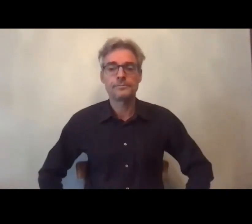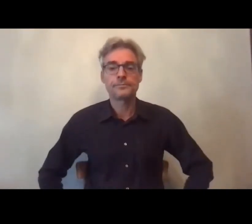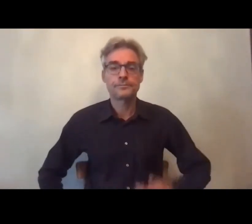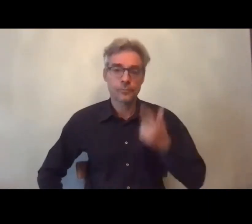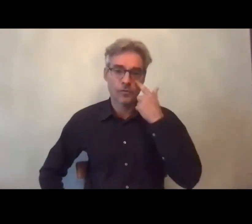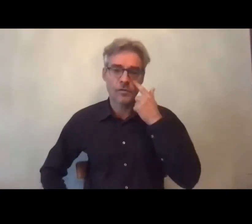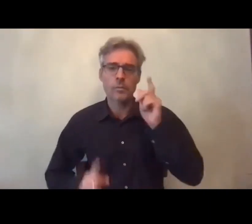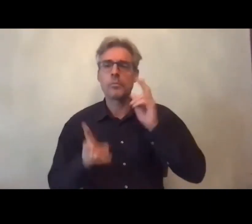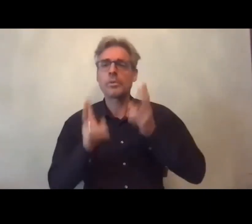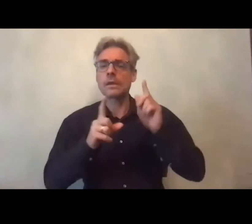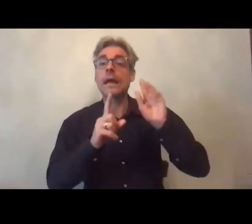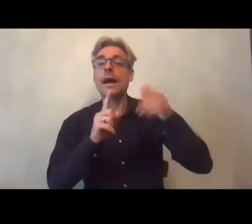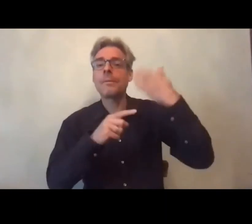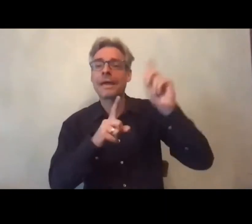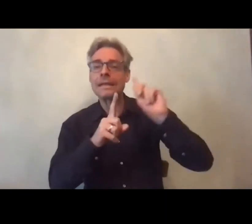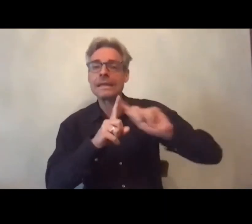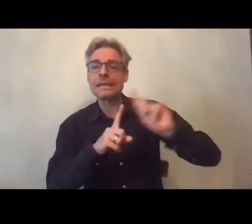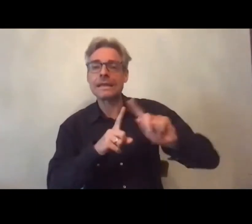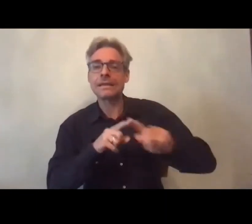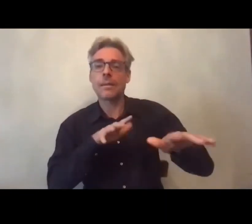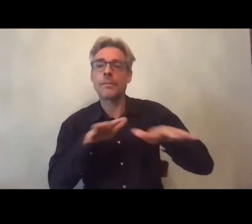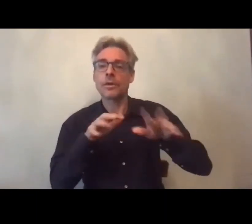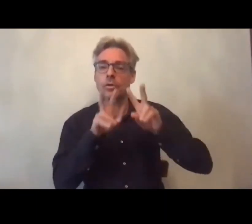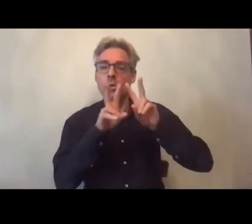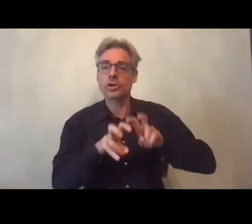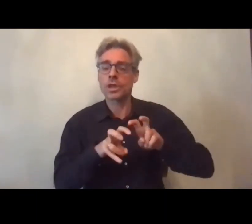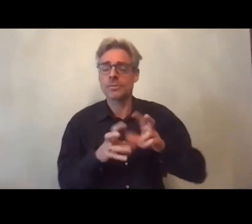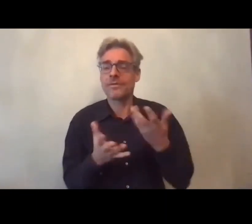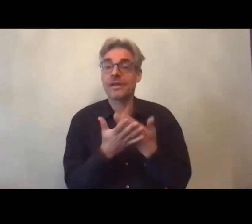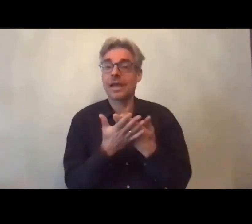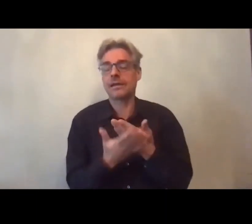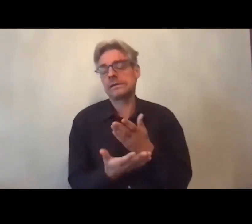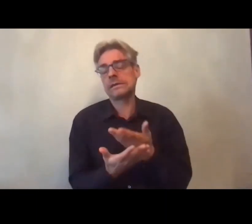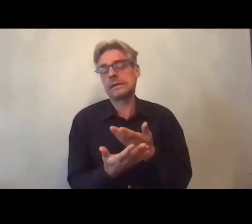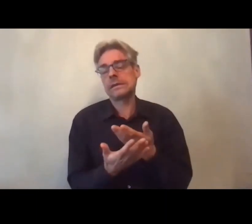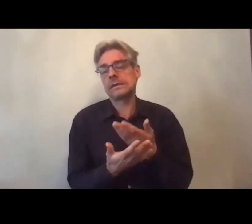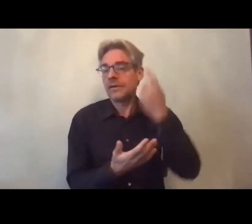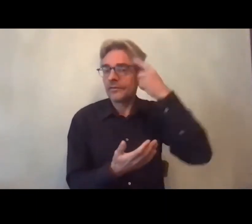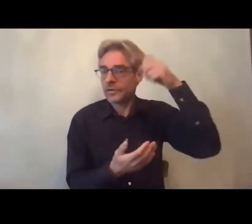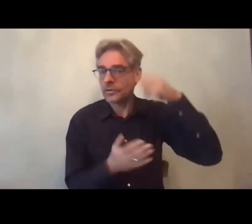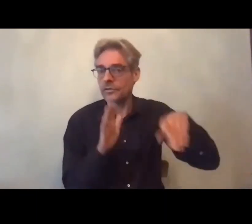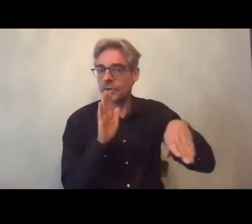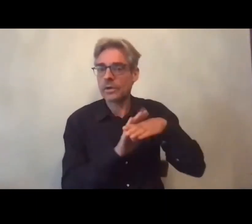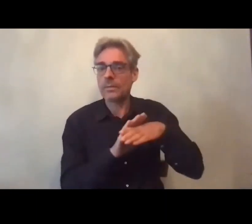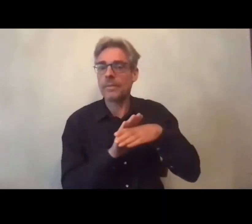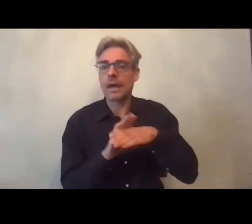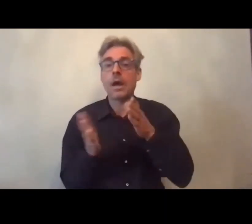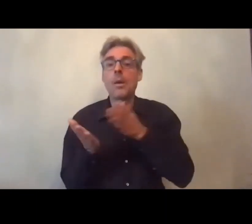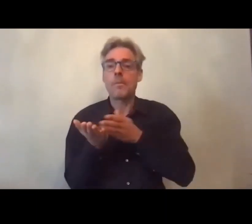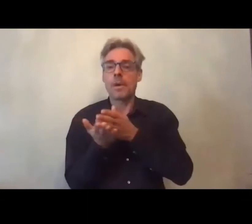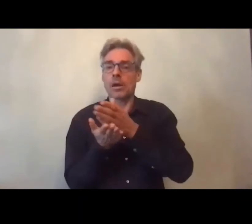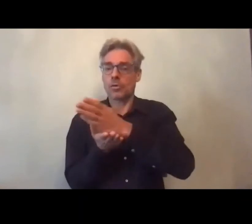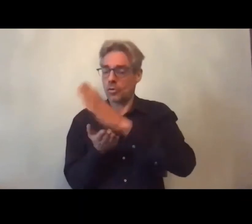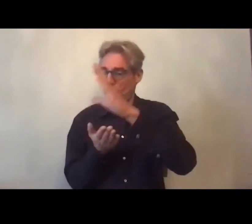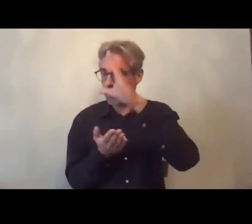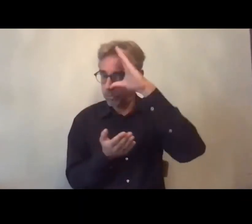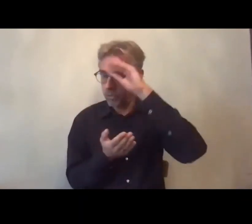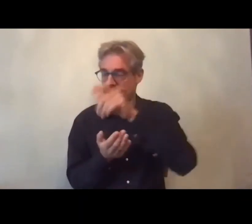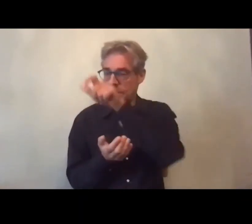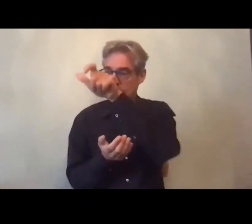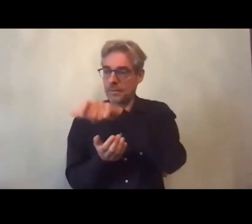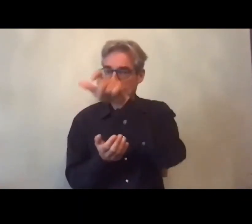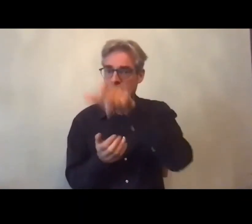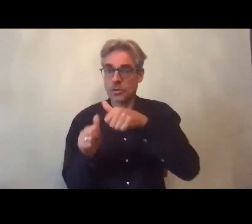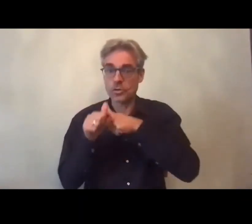détail de la méthodologie mais il s'agit d'une approche qui prend pour point de départ les parcours professionnels des personnes ce sur quoi